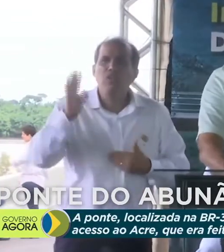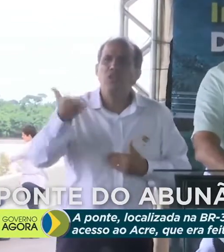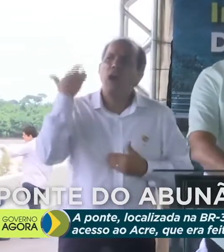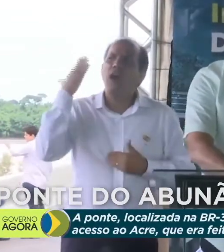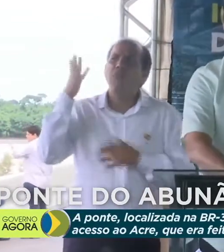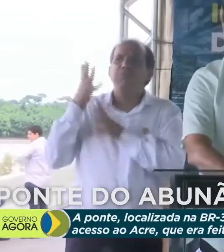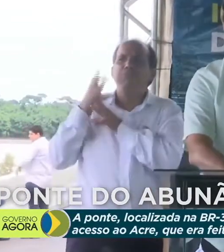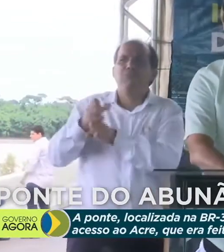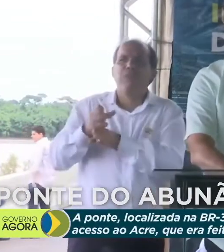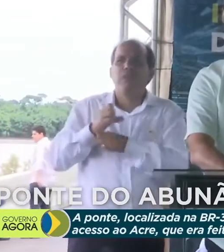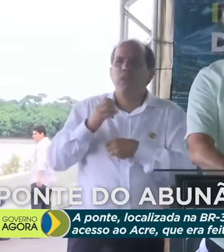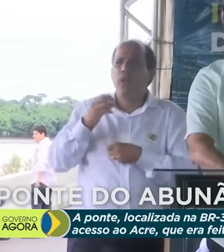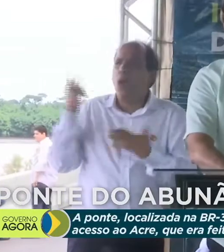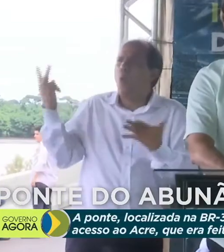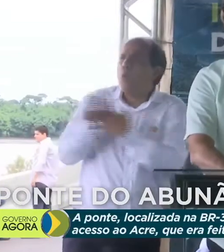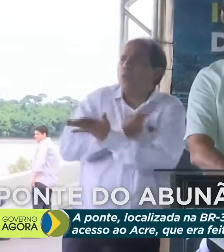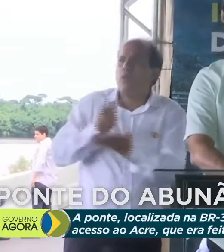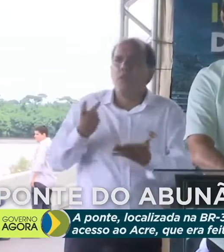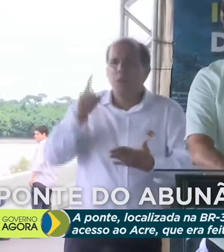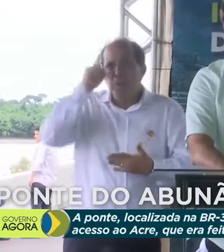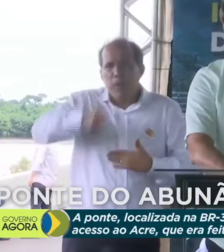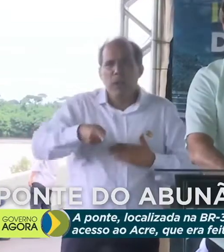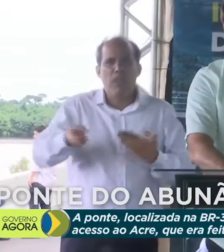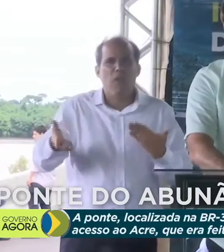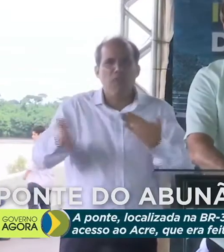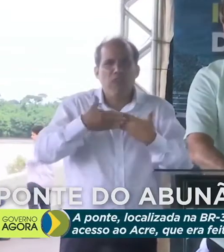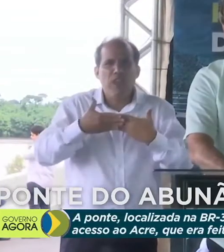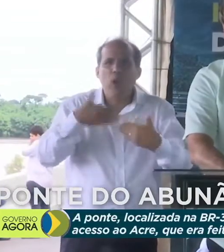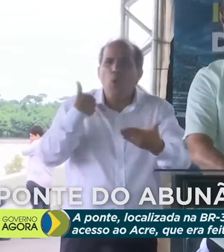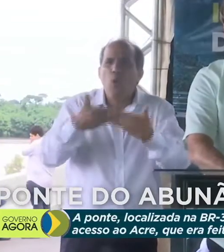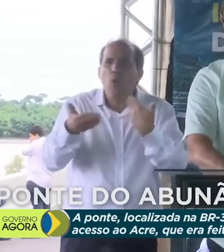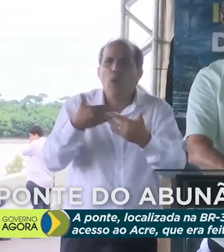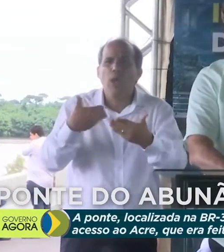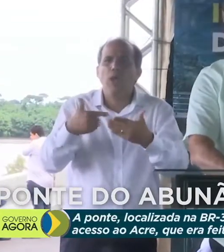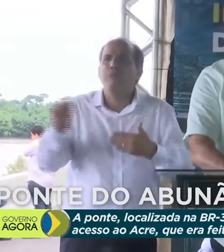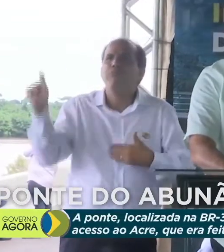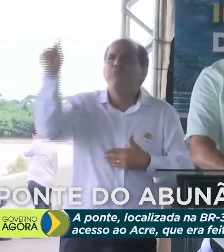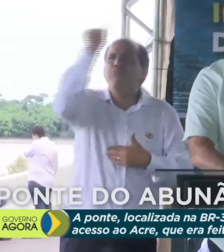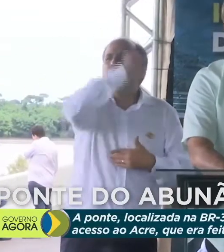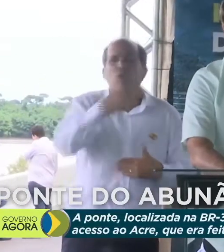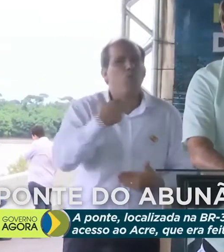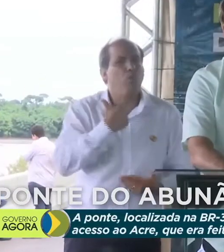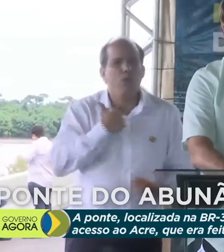que nós passamos, fechar qualquer ponto do nosso Brasil.